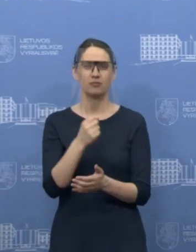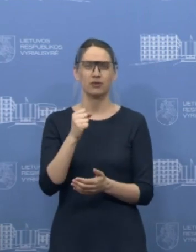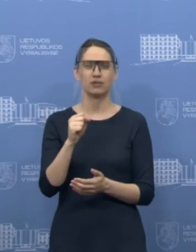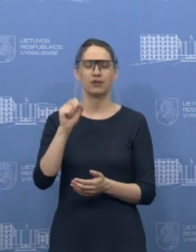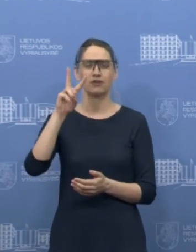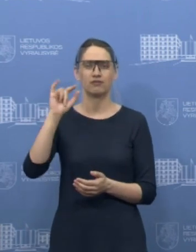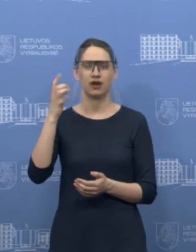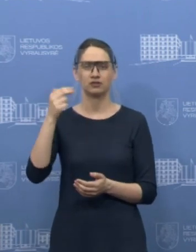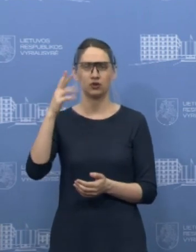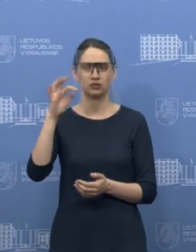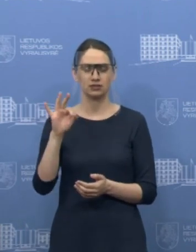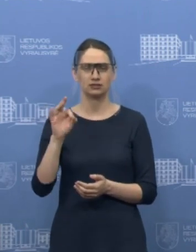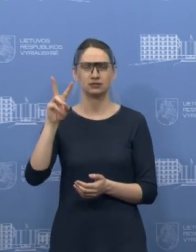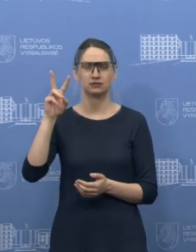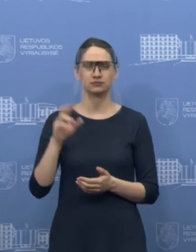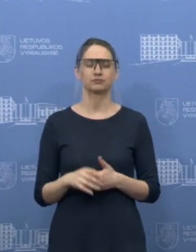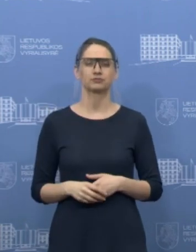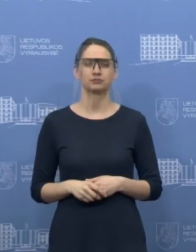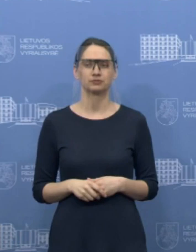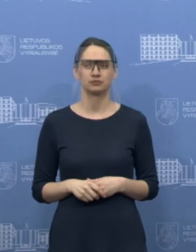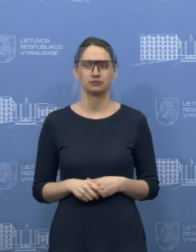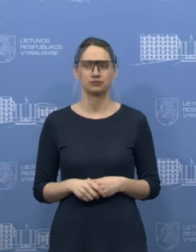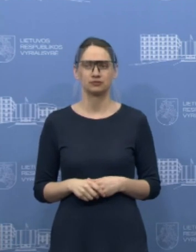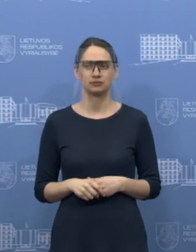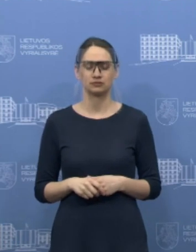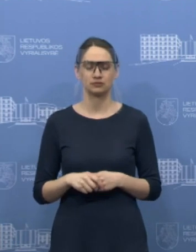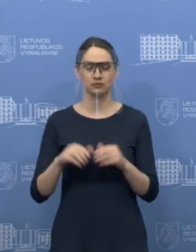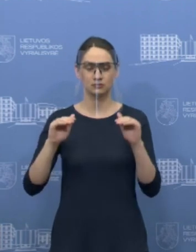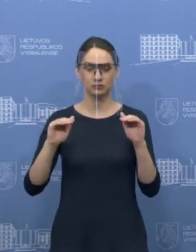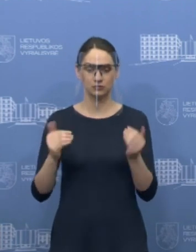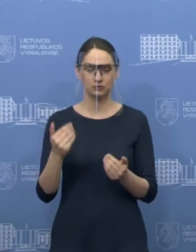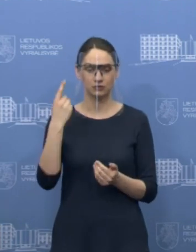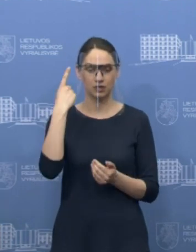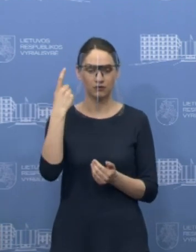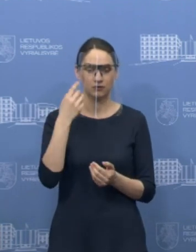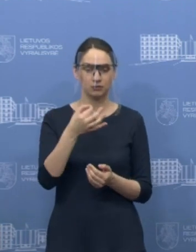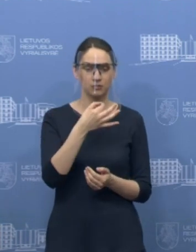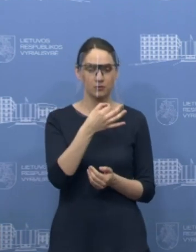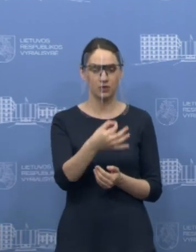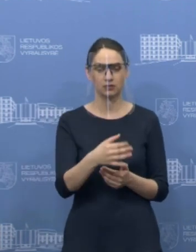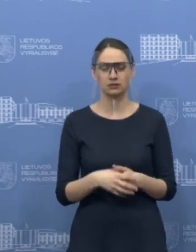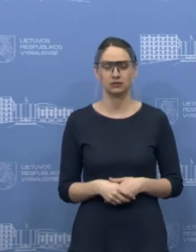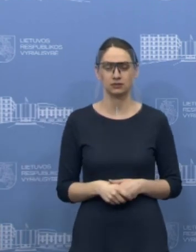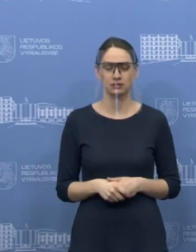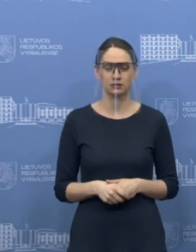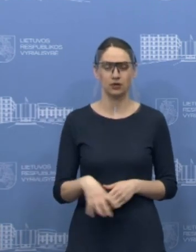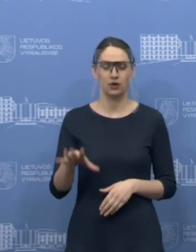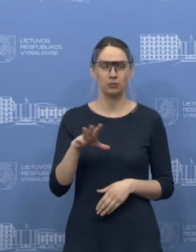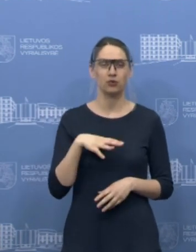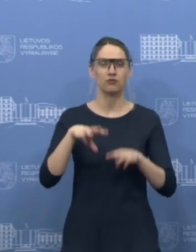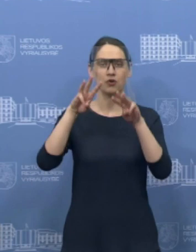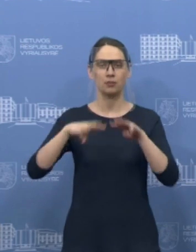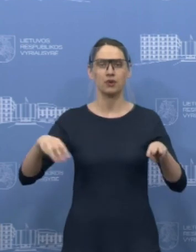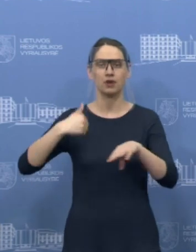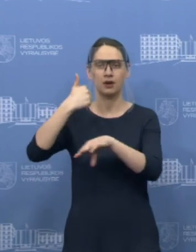lyderį Vaidota Valiukevičių. Trumpa informacija, kaip žinote, galbūt jau skaitėte įvyko premjero